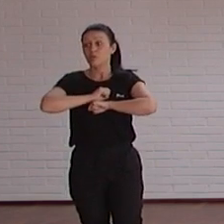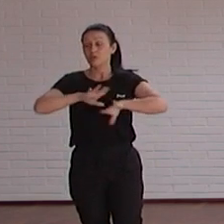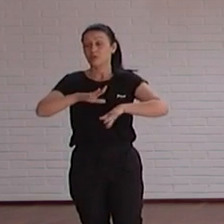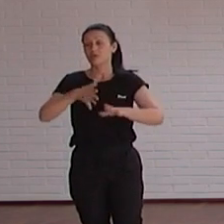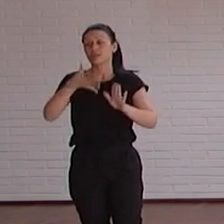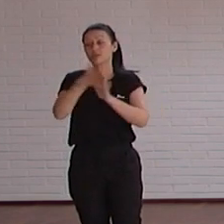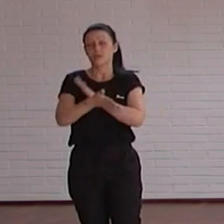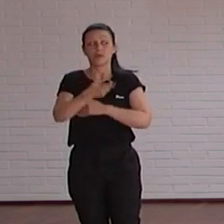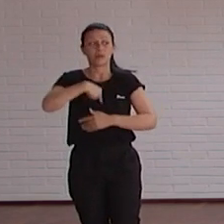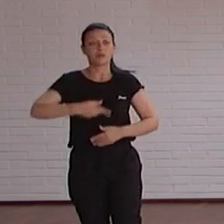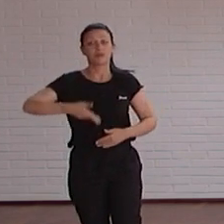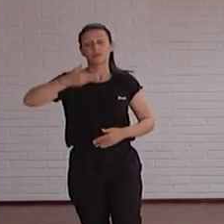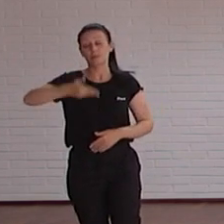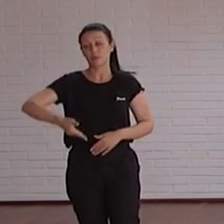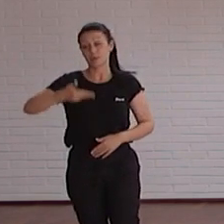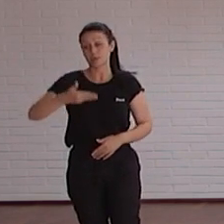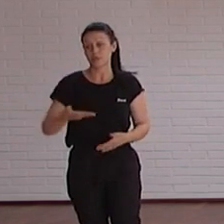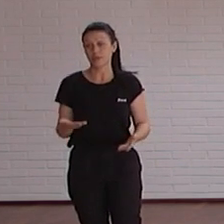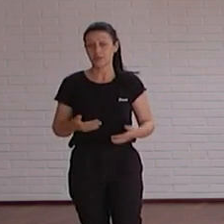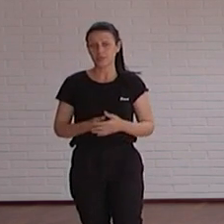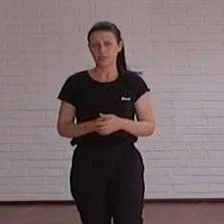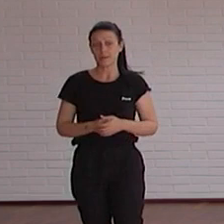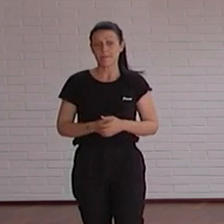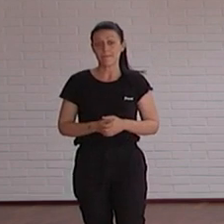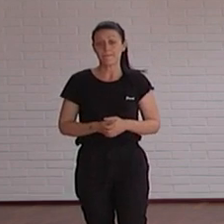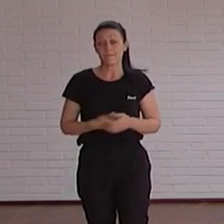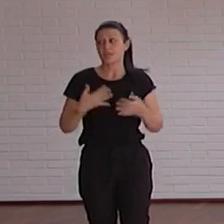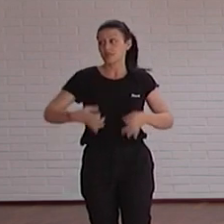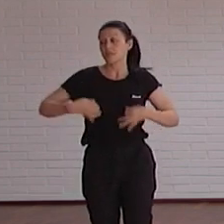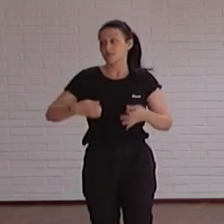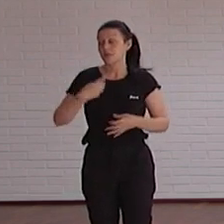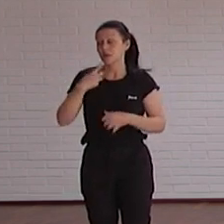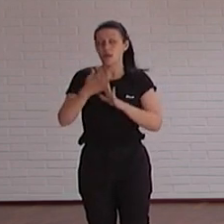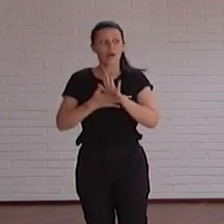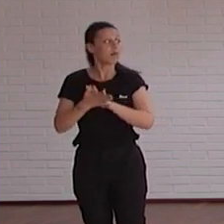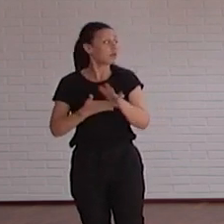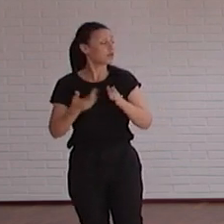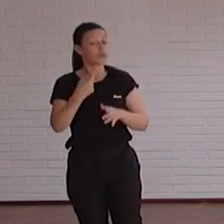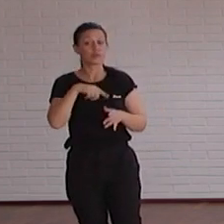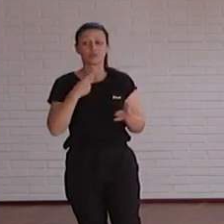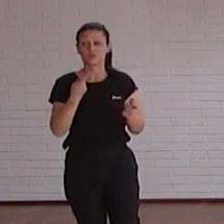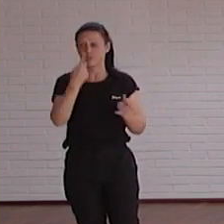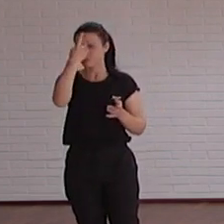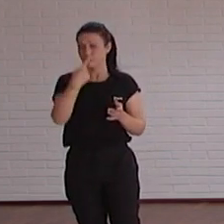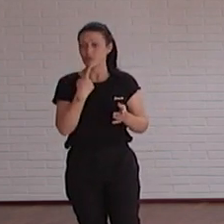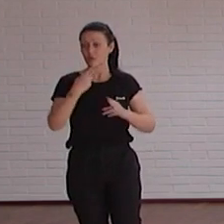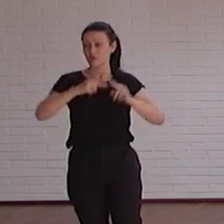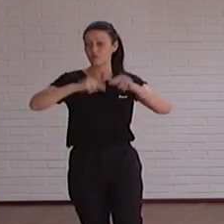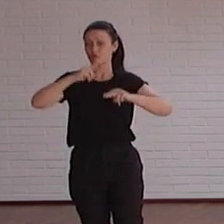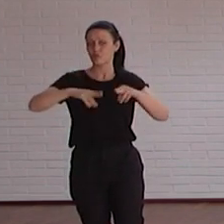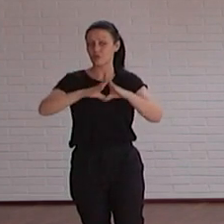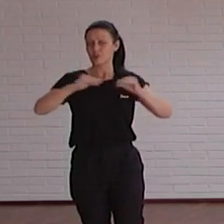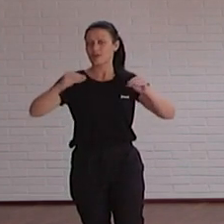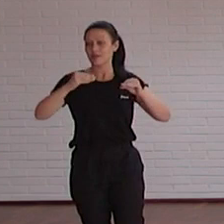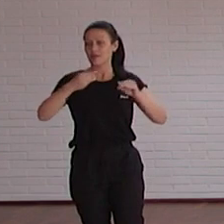que es muy importante porque es lo que digo nosotros yo digo siempre que nosotros vendemos y construimos imagen a partir de la universidad que